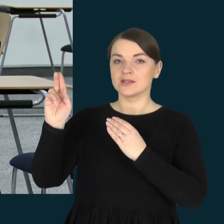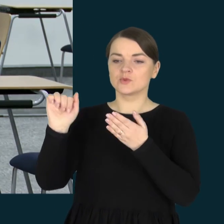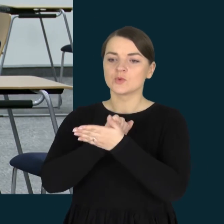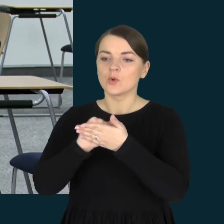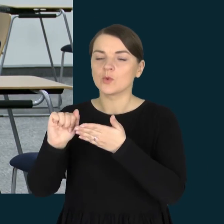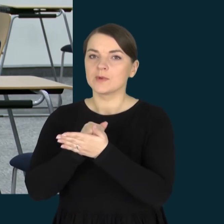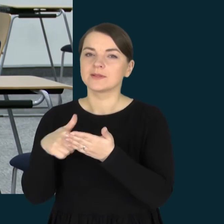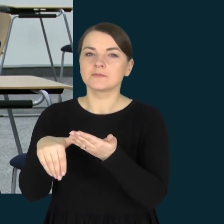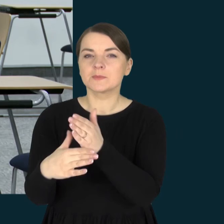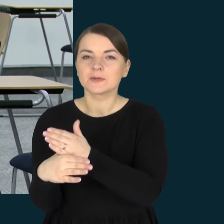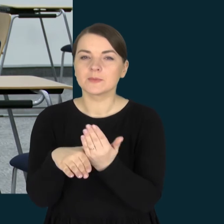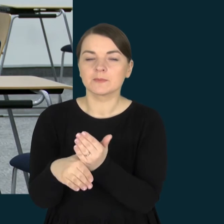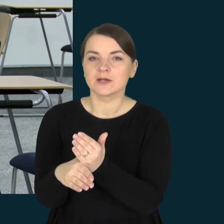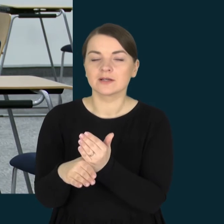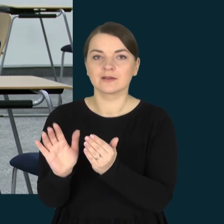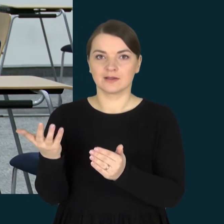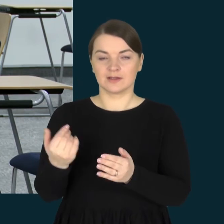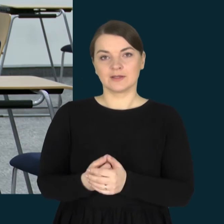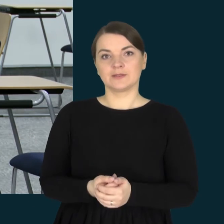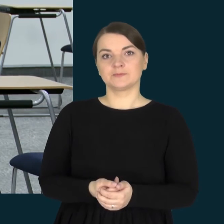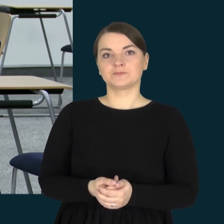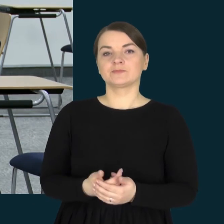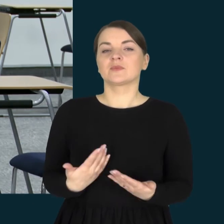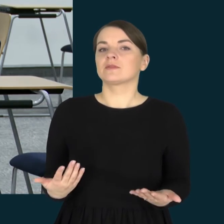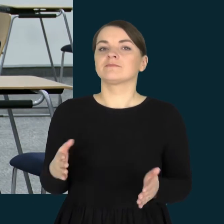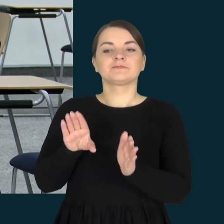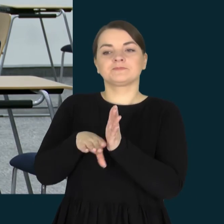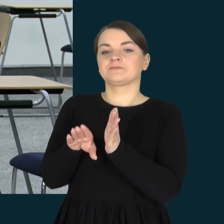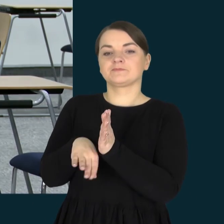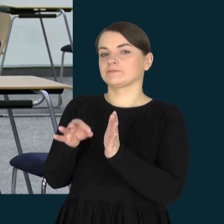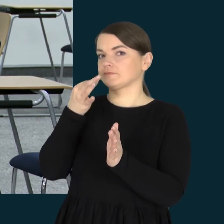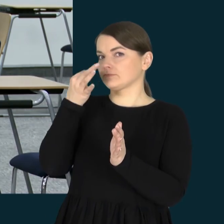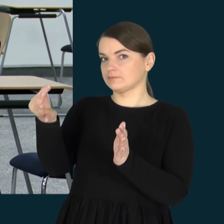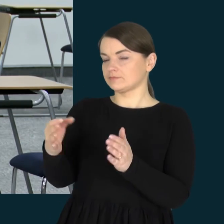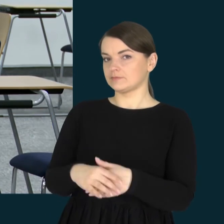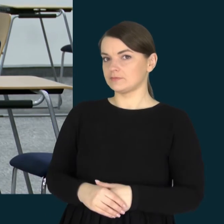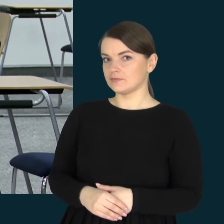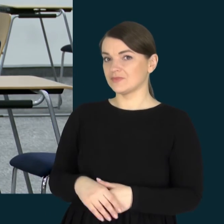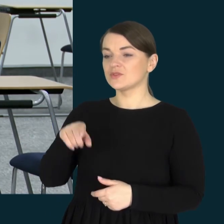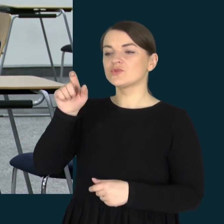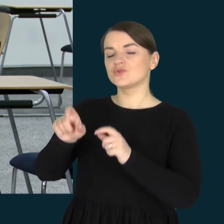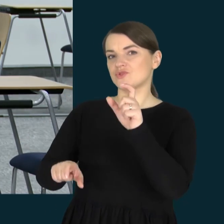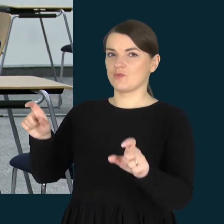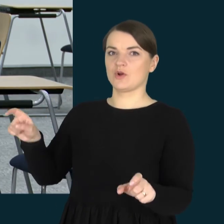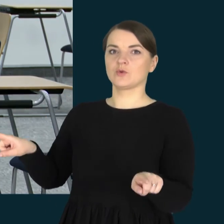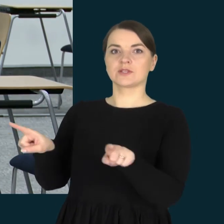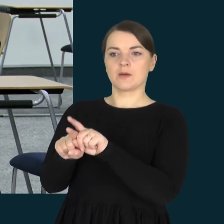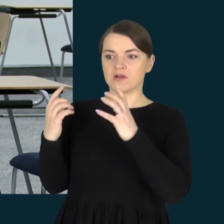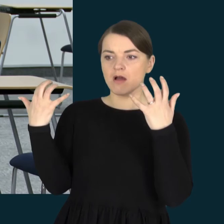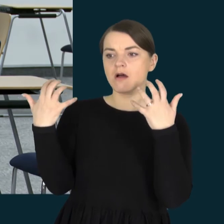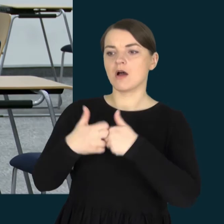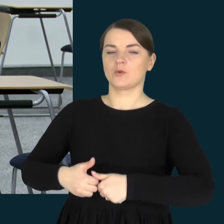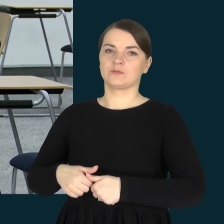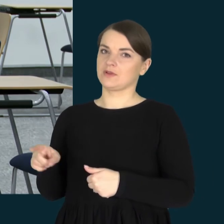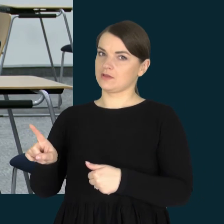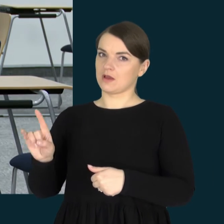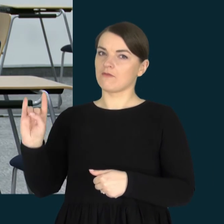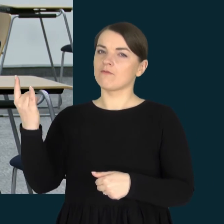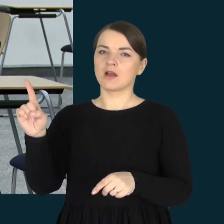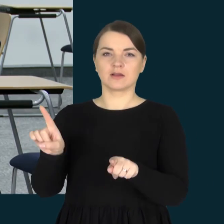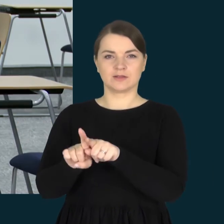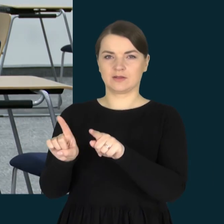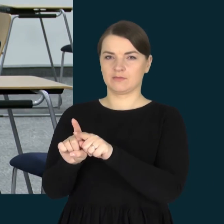dokumentais ir pasakyti noriu, kad kiekvienas žmogus, jis nėra mašina. Vaiko negalima